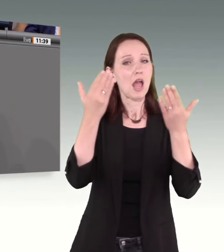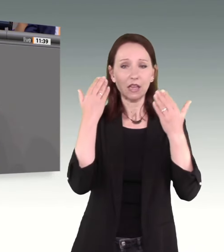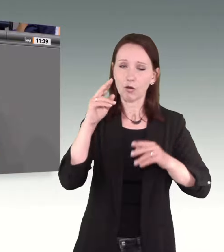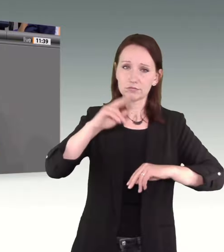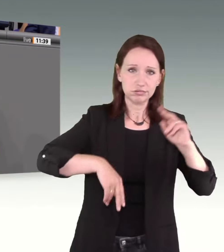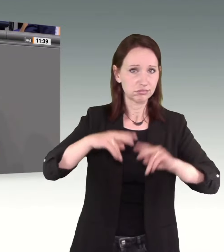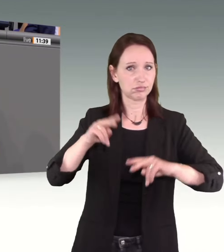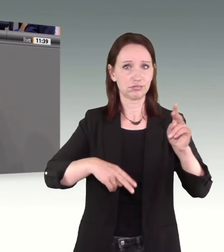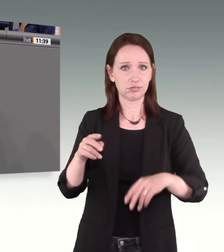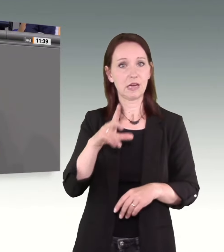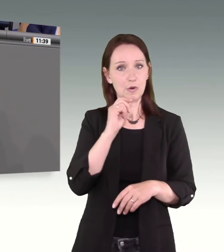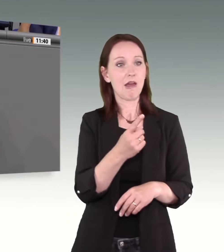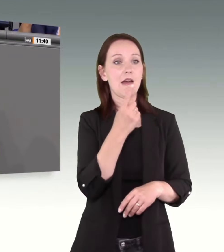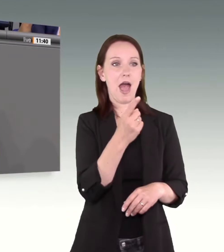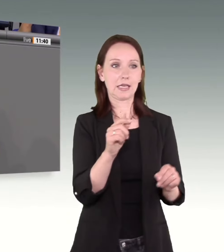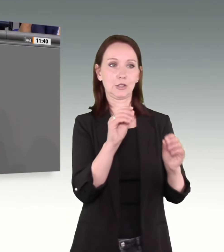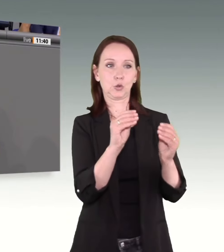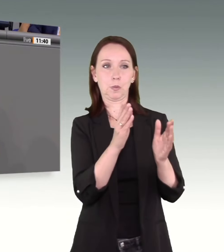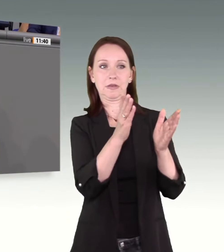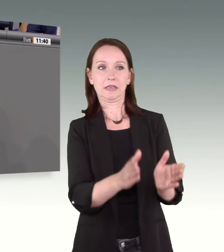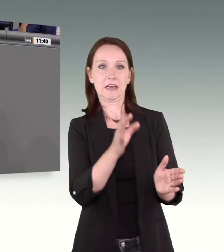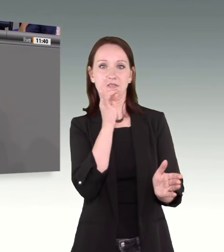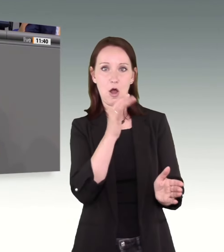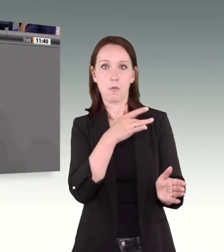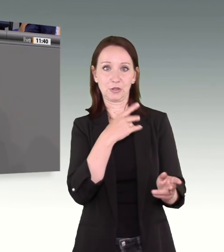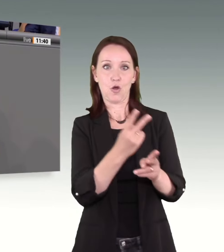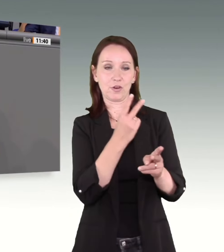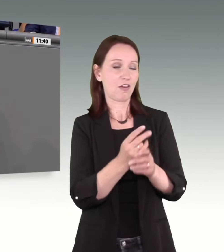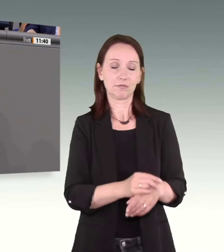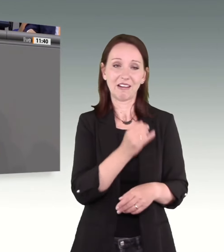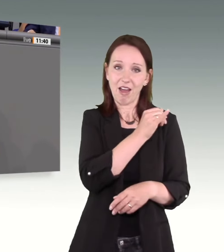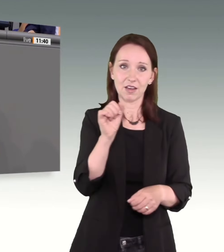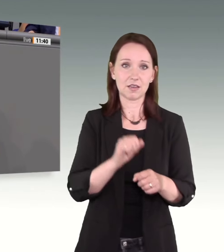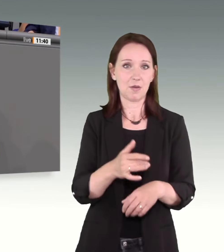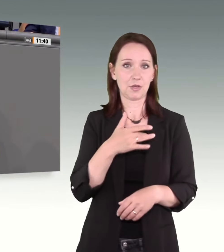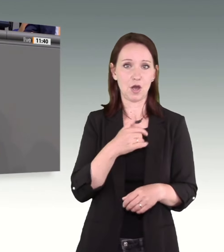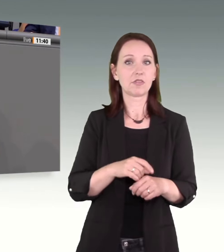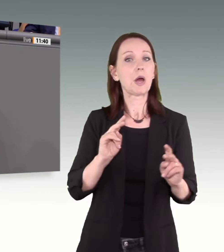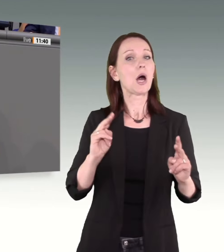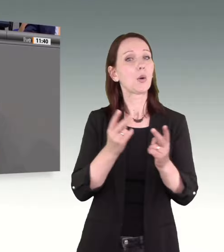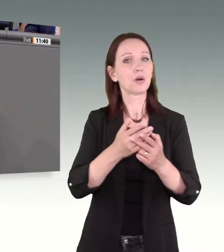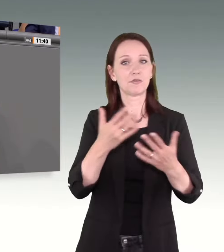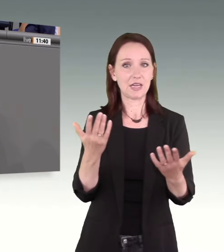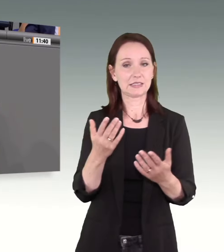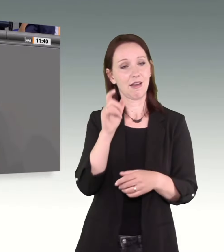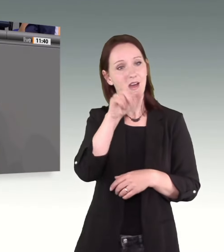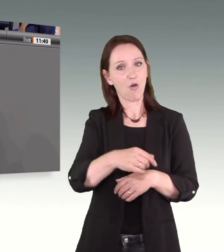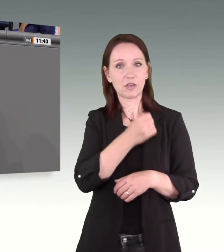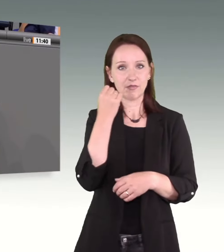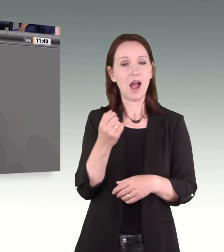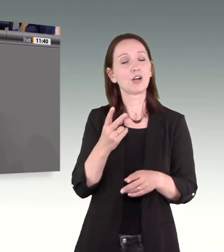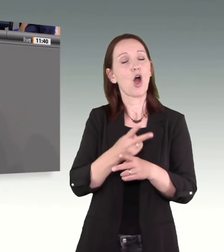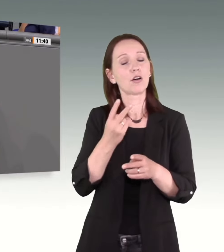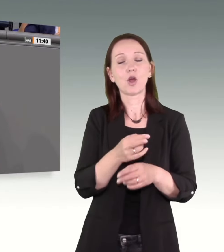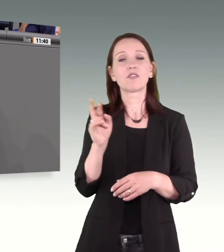Gemein ist ihnen, dass die gegen sie verübte Gewalt oft von Männern ausgeht. Und das Schlimmste ist,